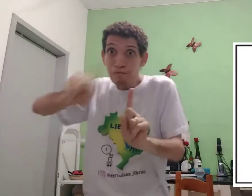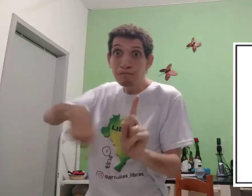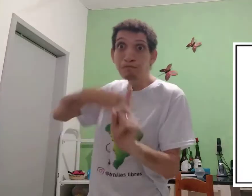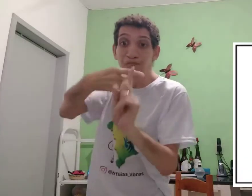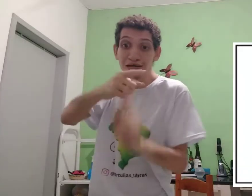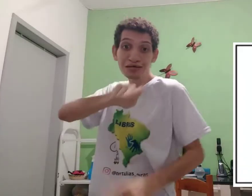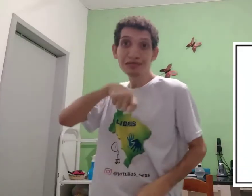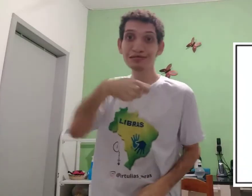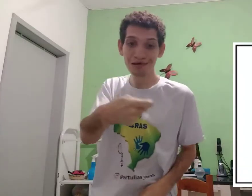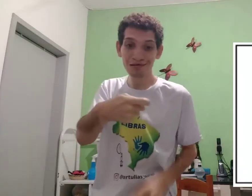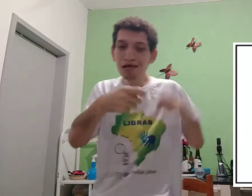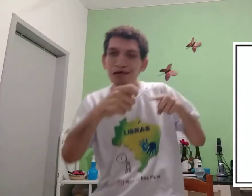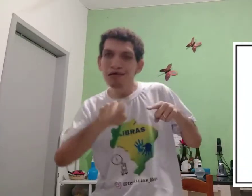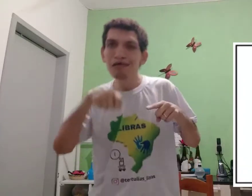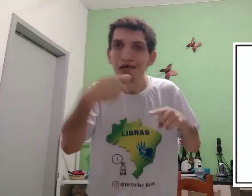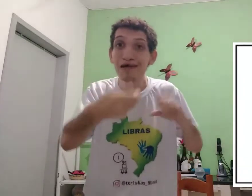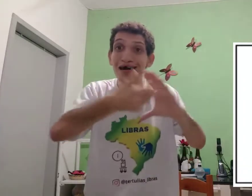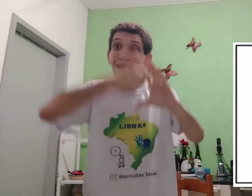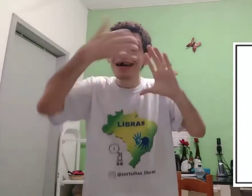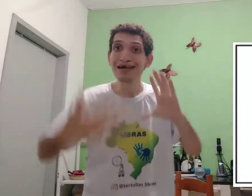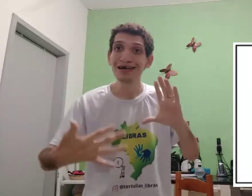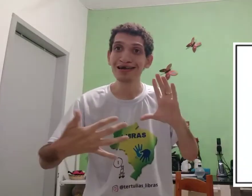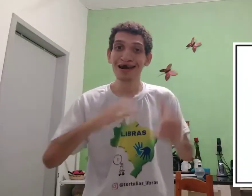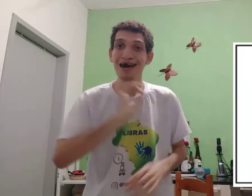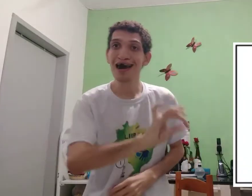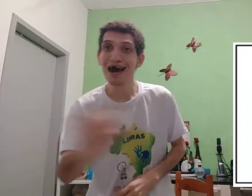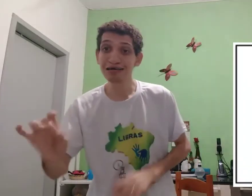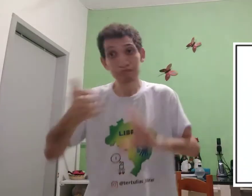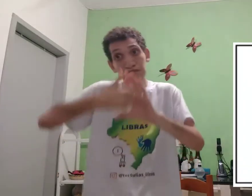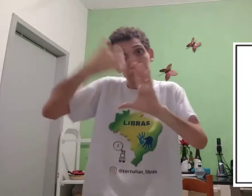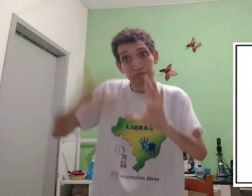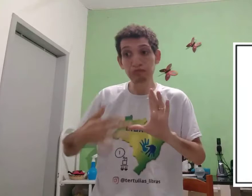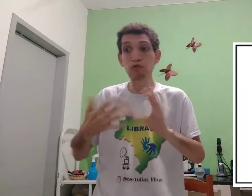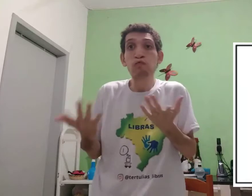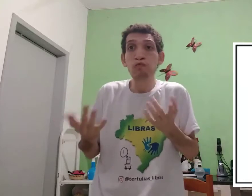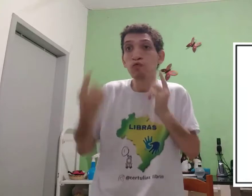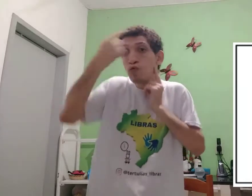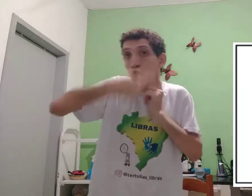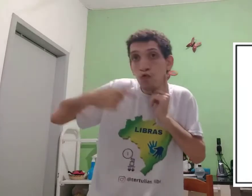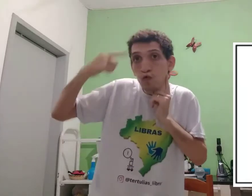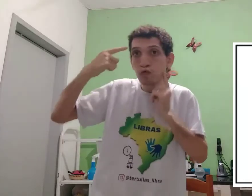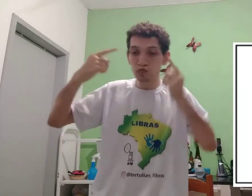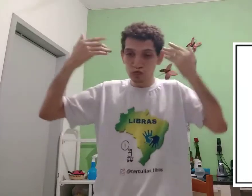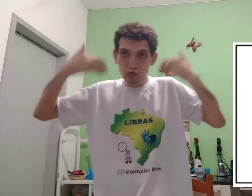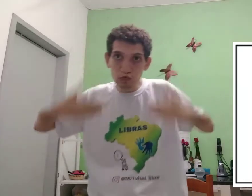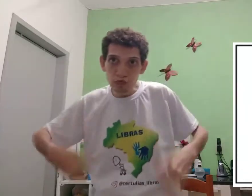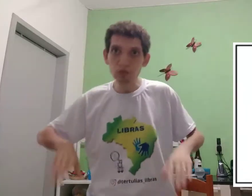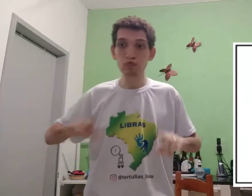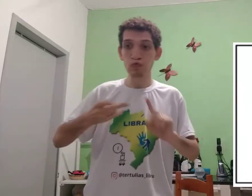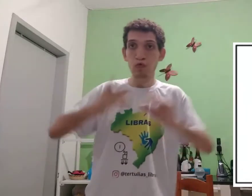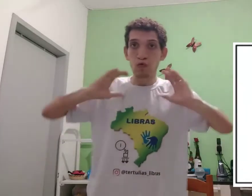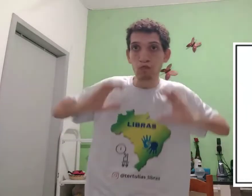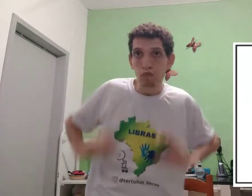pessoa, nome mais sinal. Esse sinal, característica, cada, característica física,